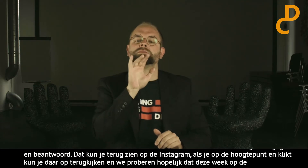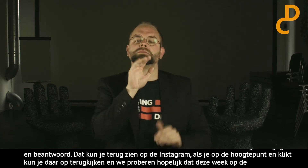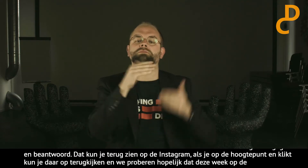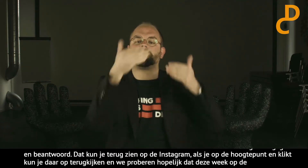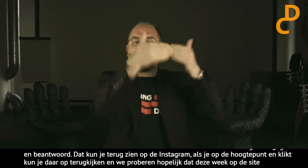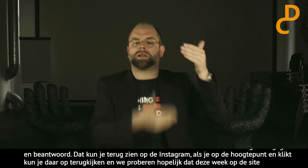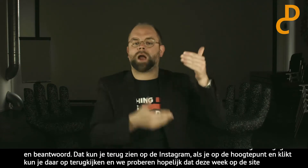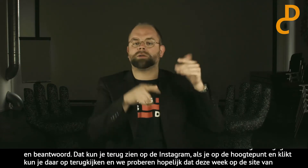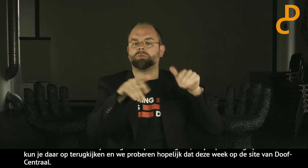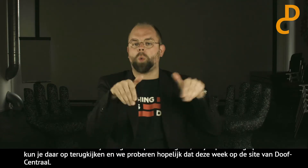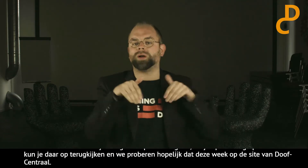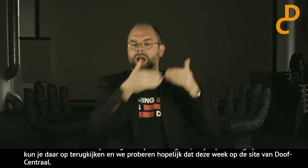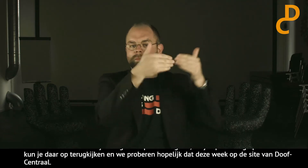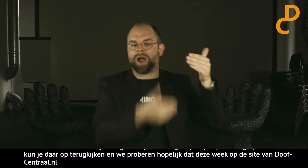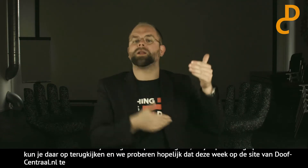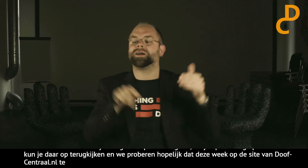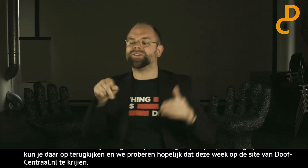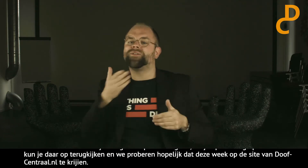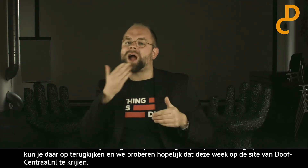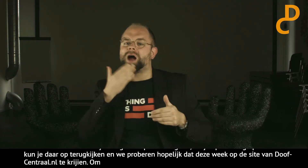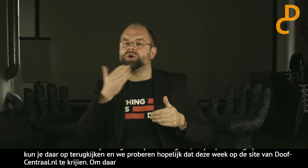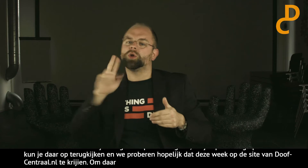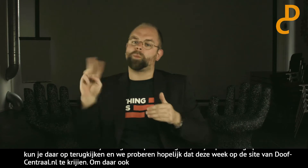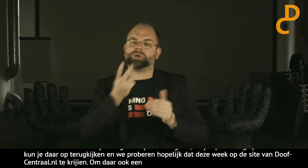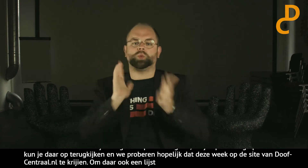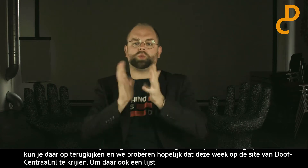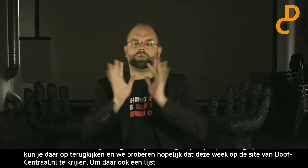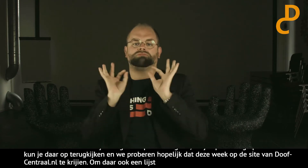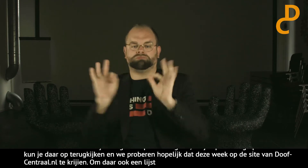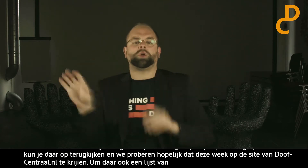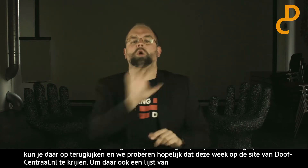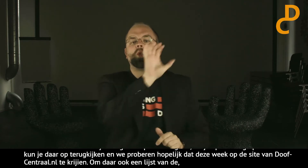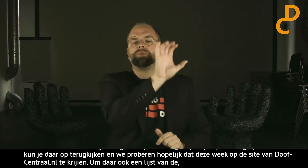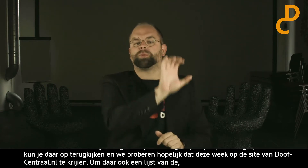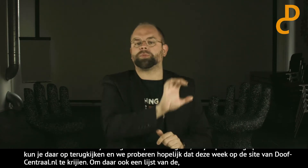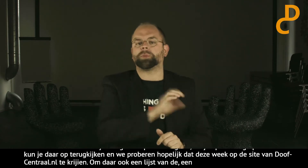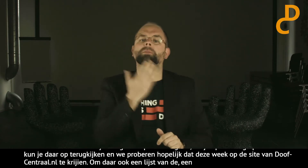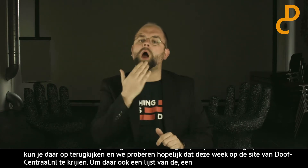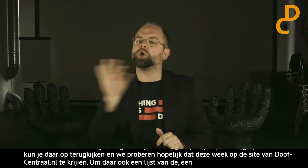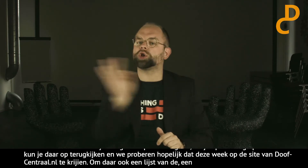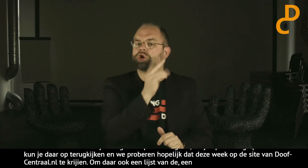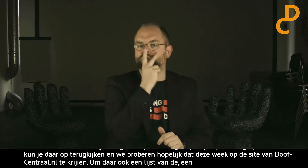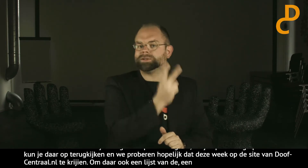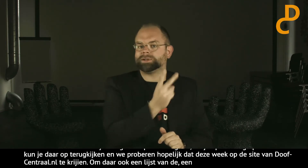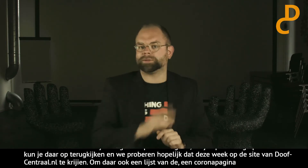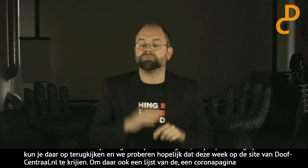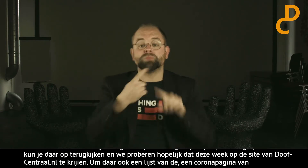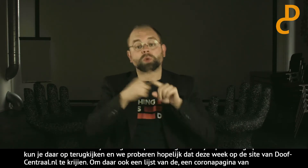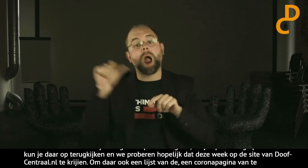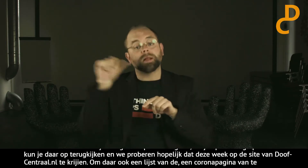ook een lijst van de coronapagina te maken. Waar de vragen opnieuw op terug te